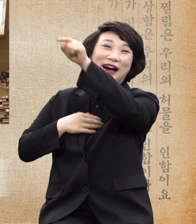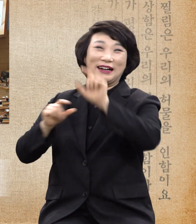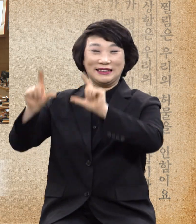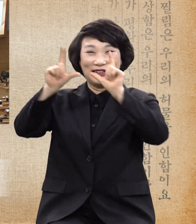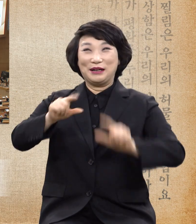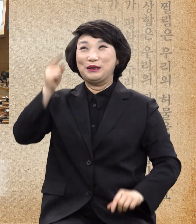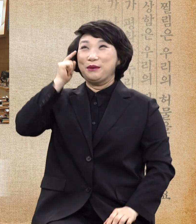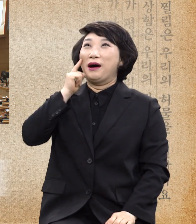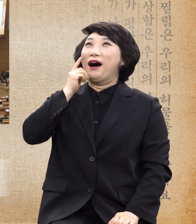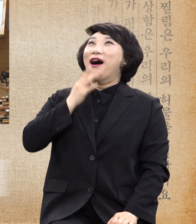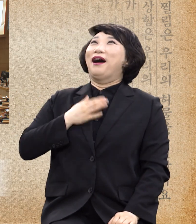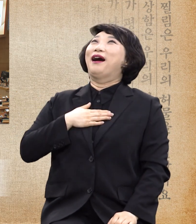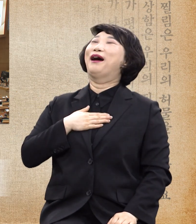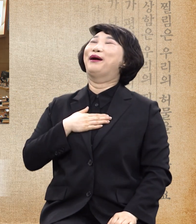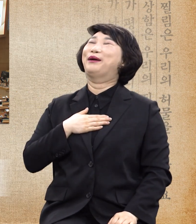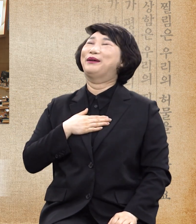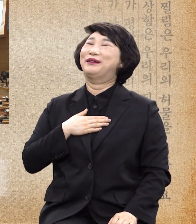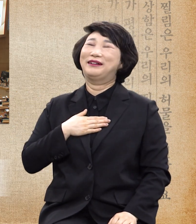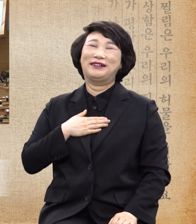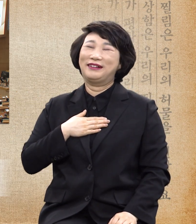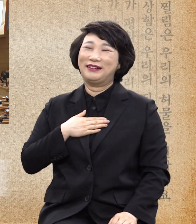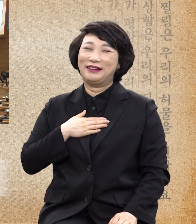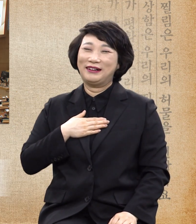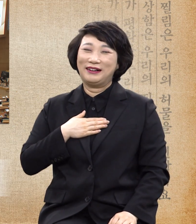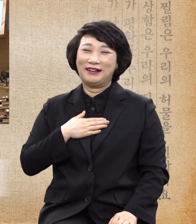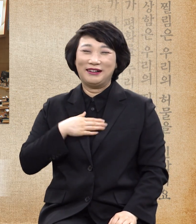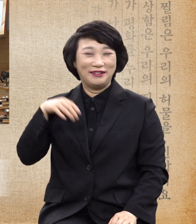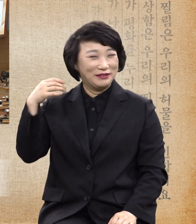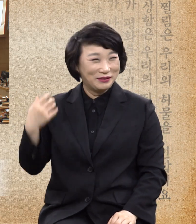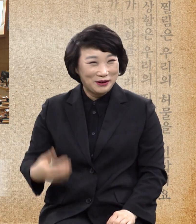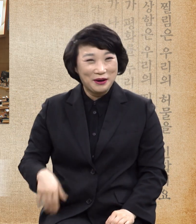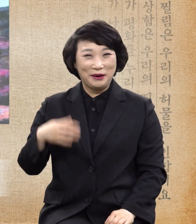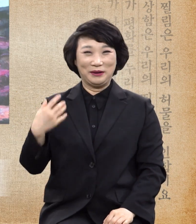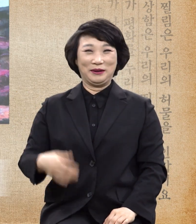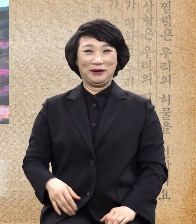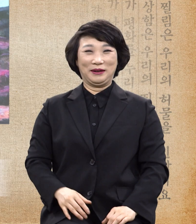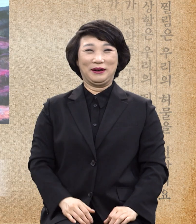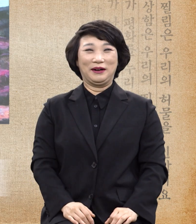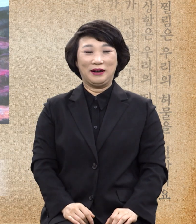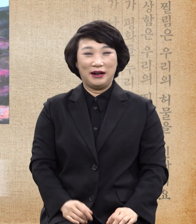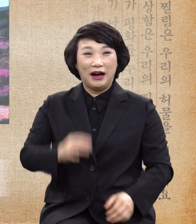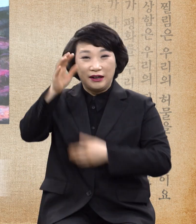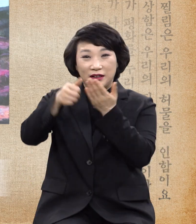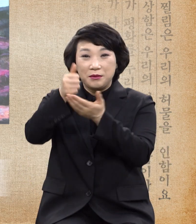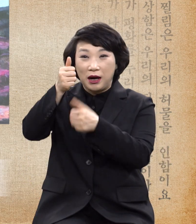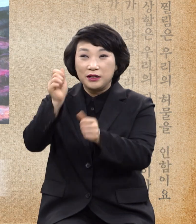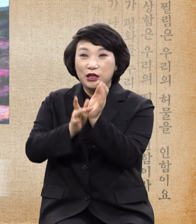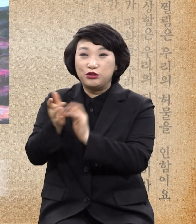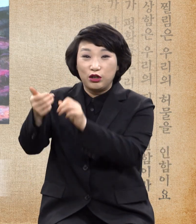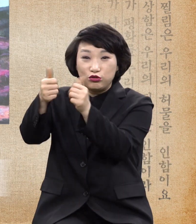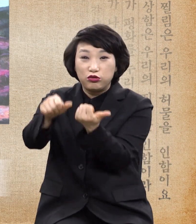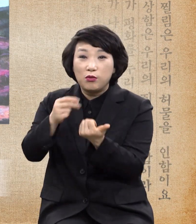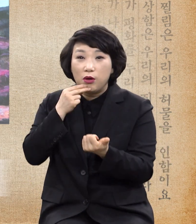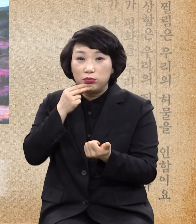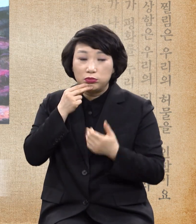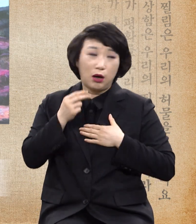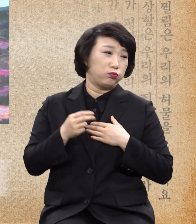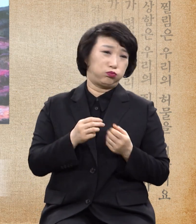어마어마한 사건입니다 하나님의 아들의 죽음이라면 절대 안 되는 사건